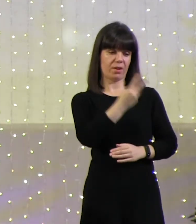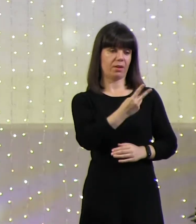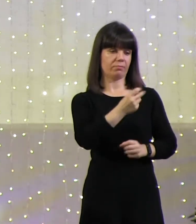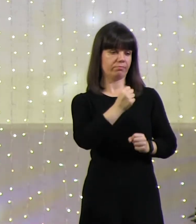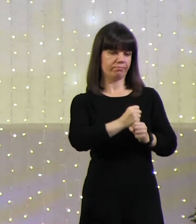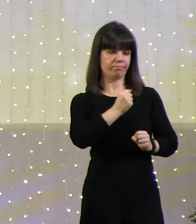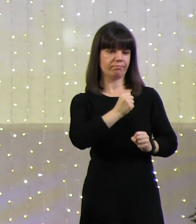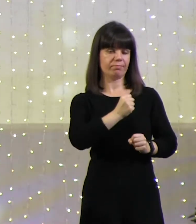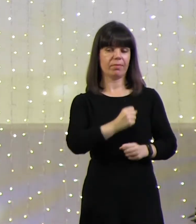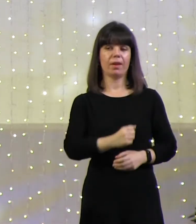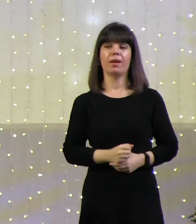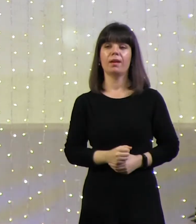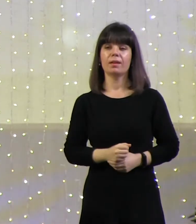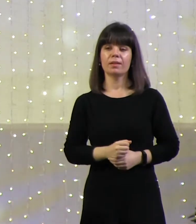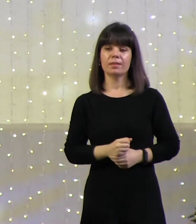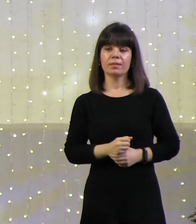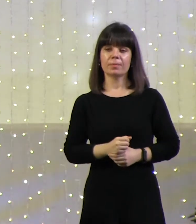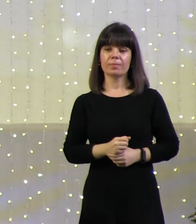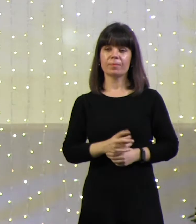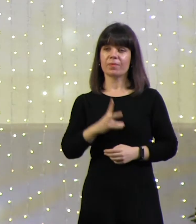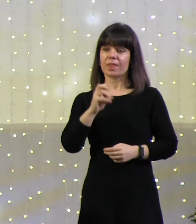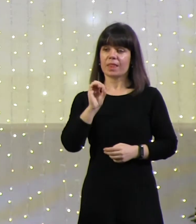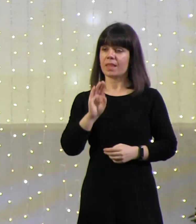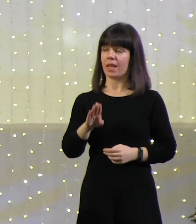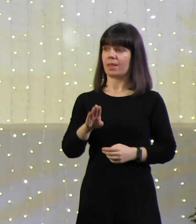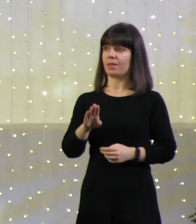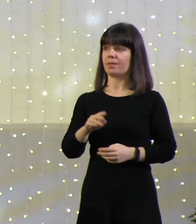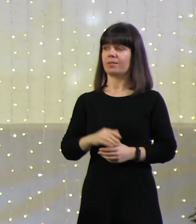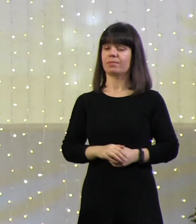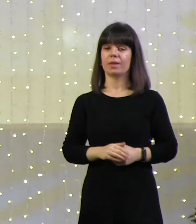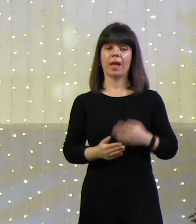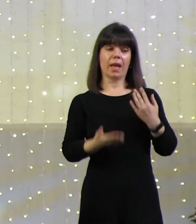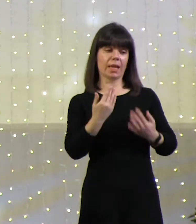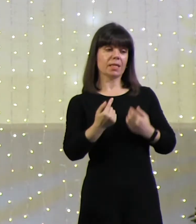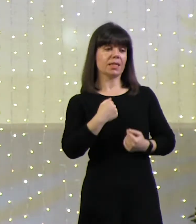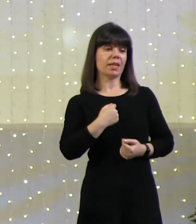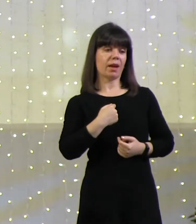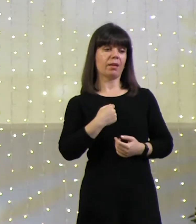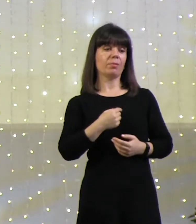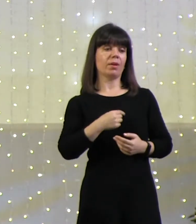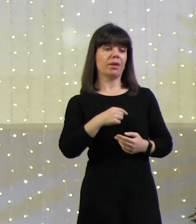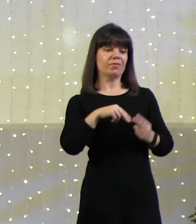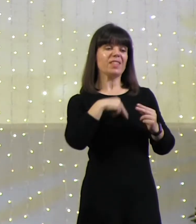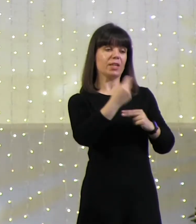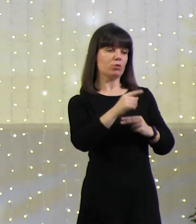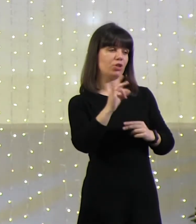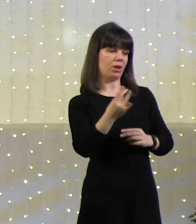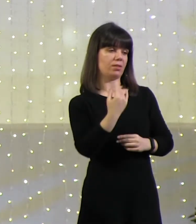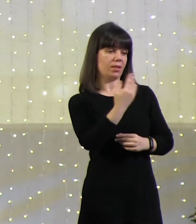Нет. Если я в следующий раз на тебя посмотрю, ты все должен понимать.